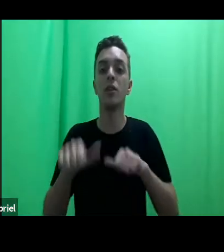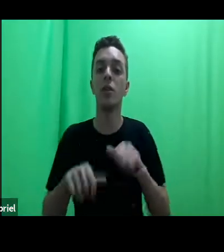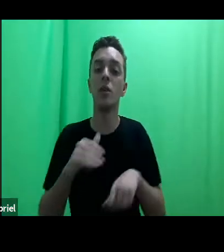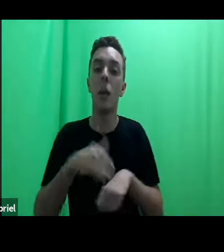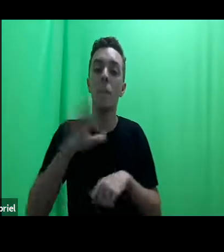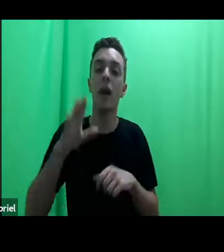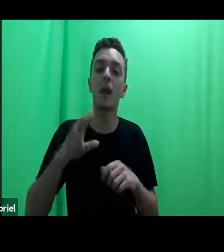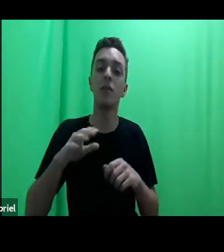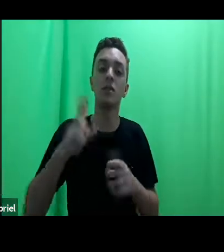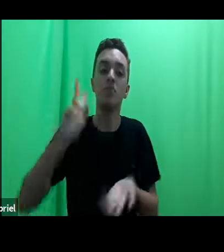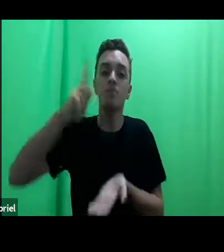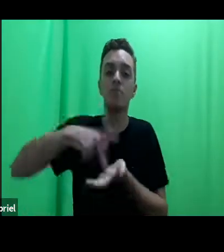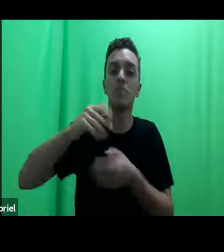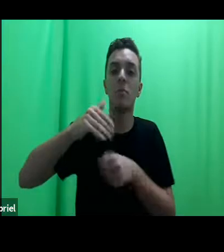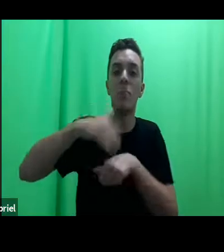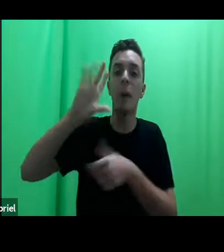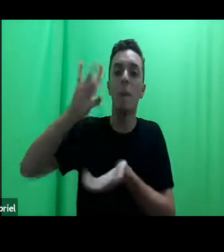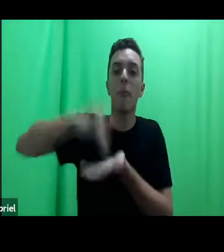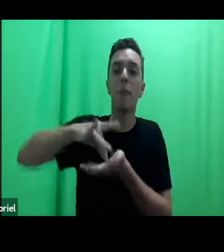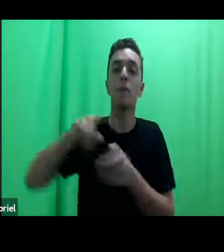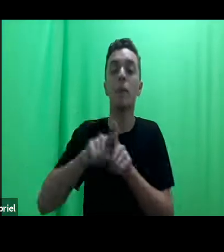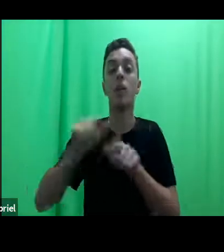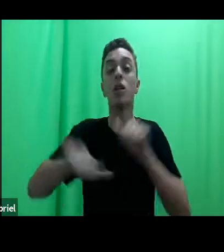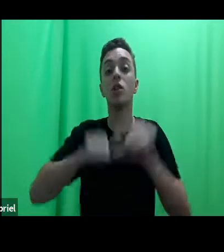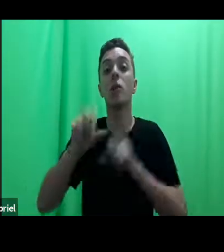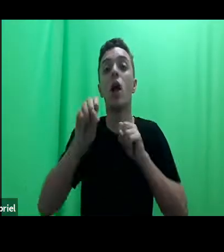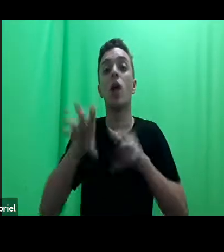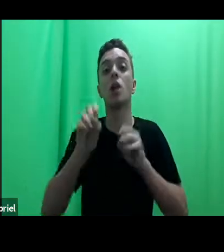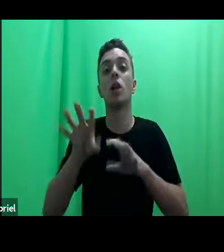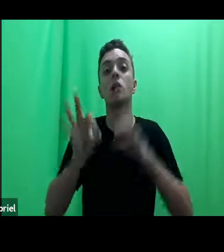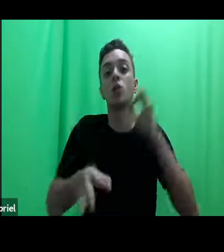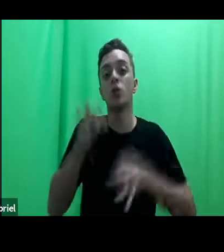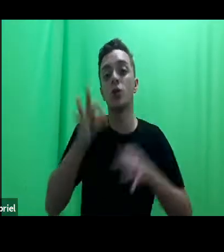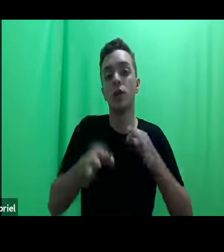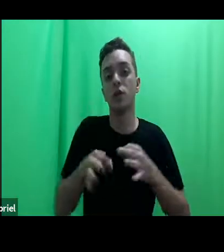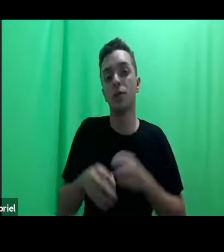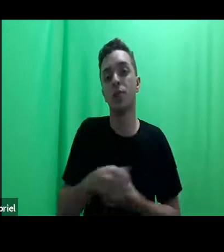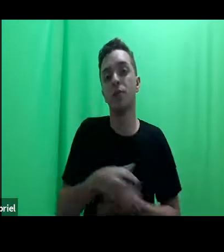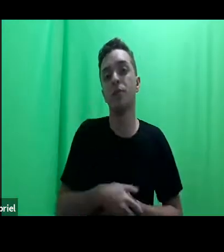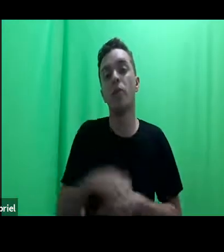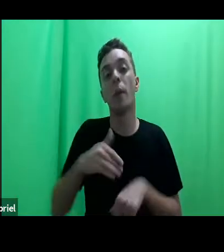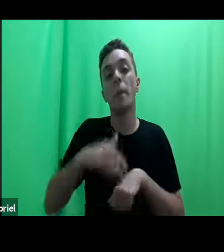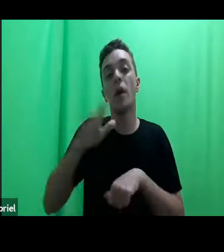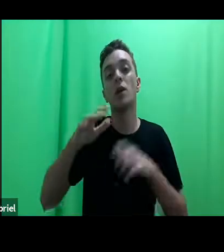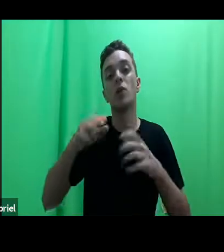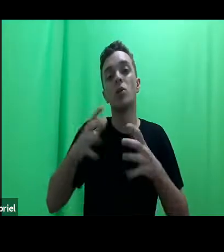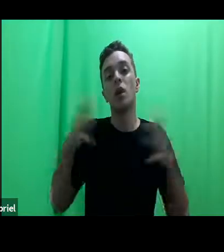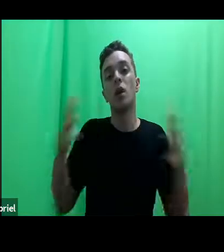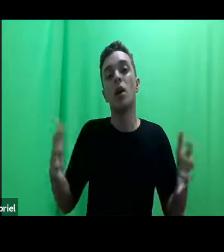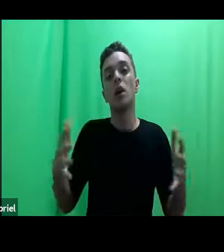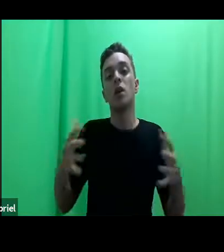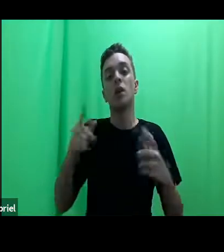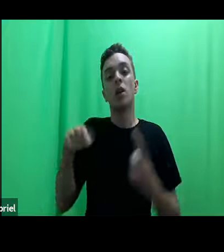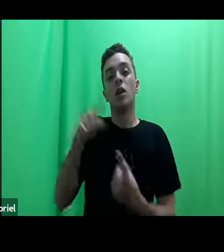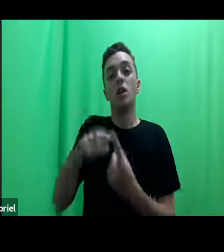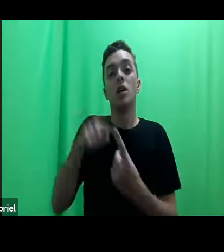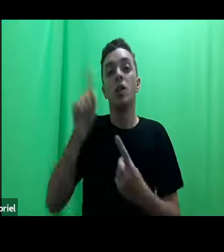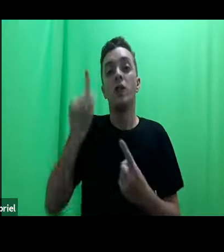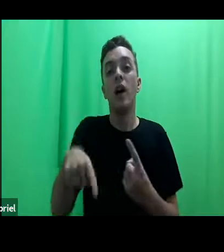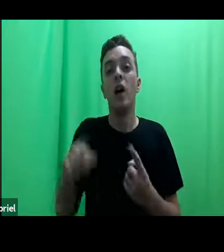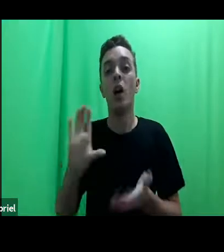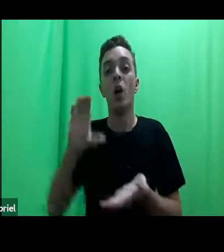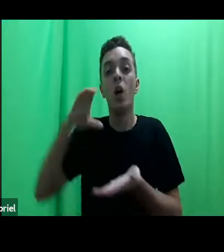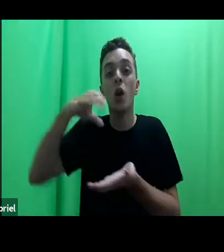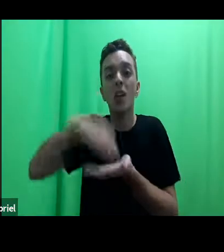transformadora da educação jurídica. Então, em primeiro lugar, o grande objetivo, ao meu ver, deve ser de descolonizar os direitos